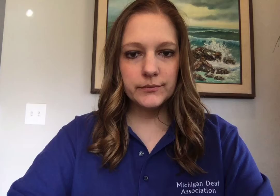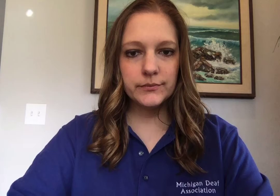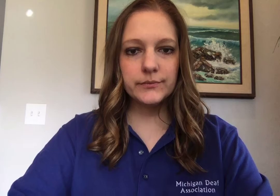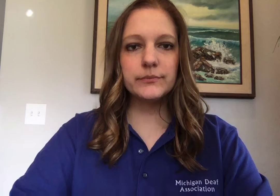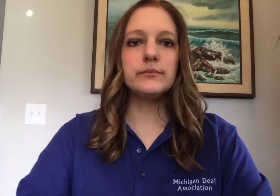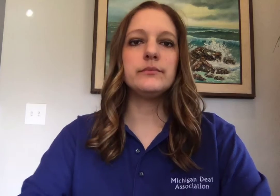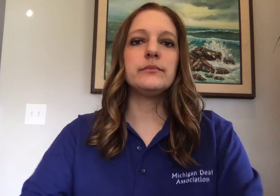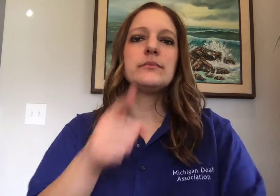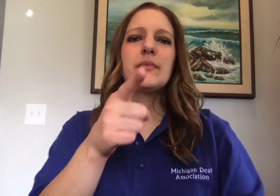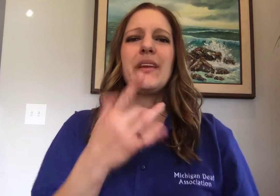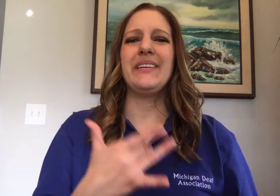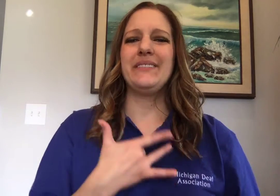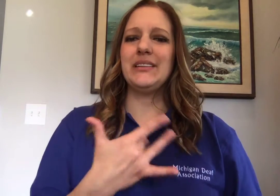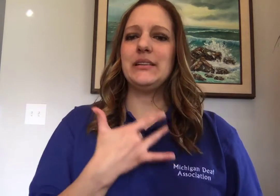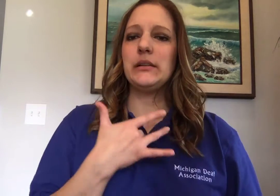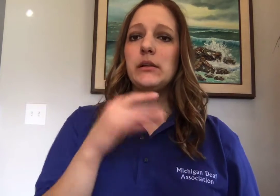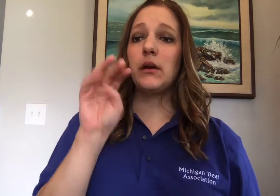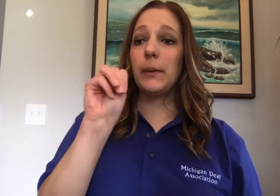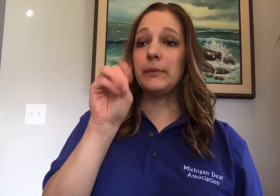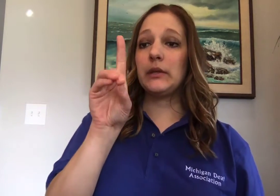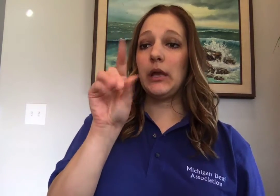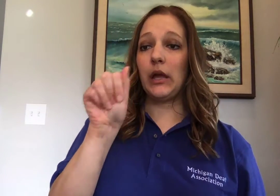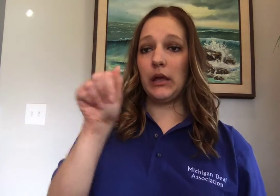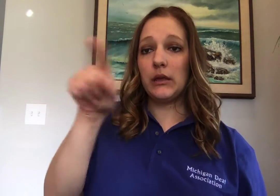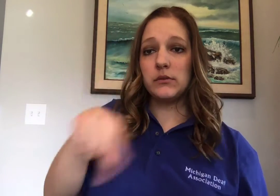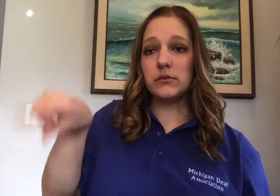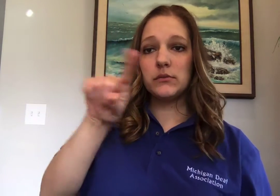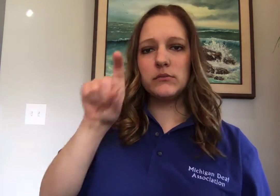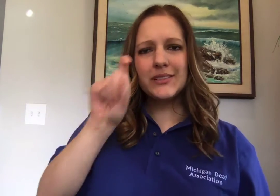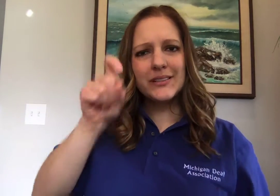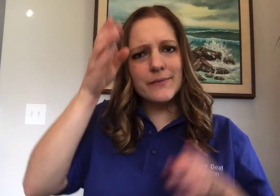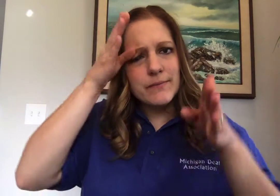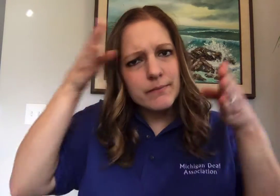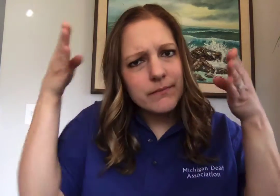Fala de fala de ti. Fala de